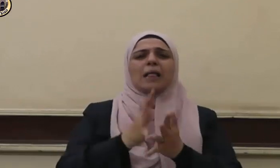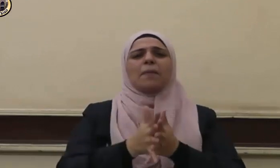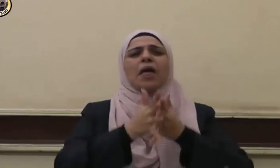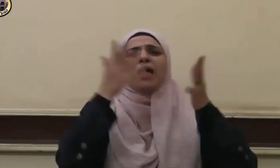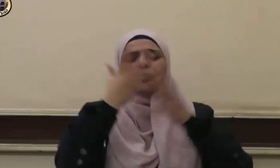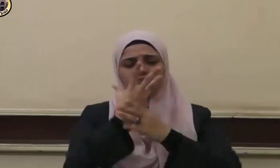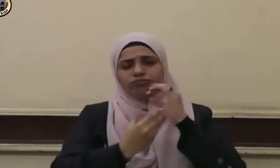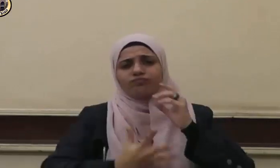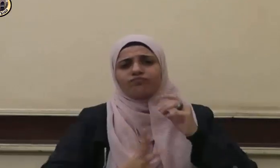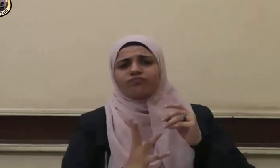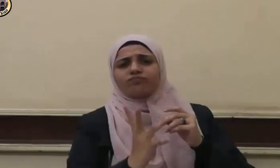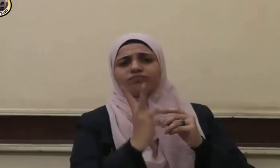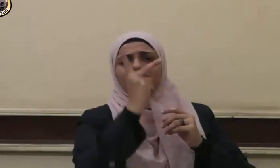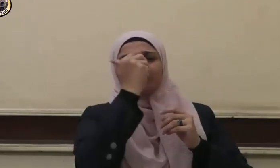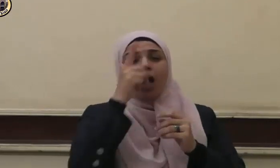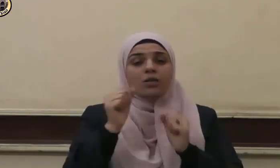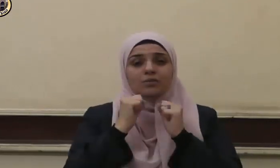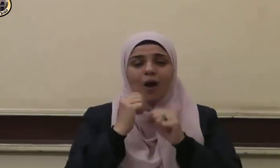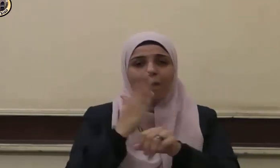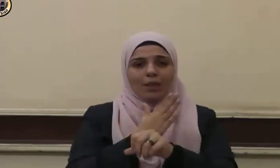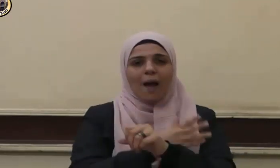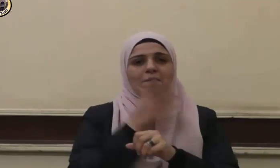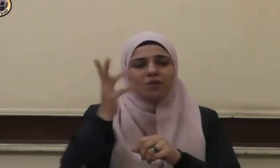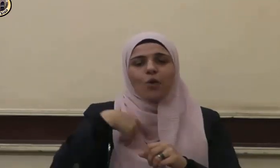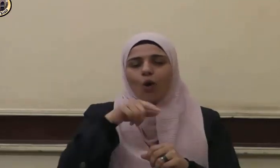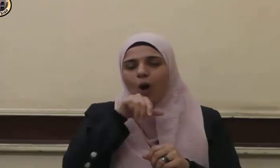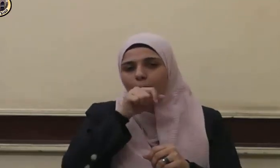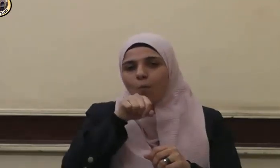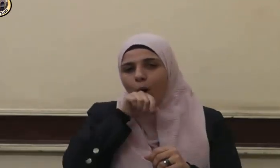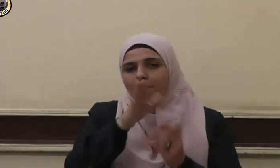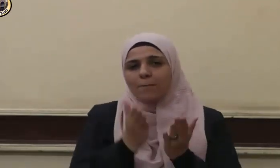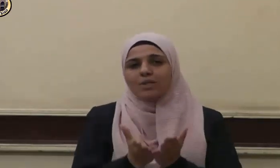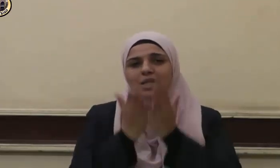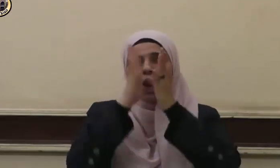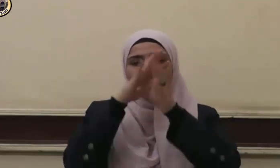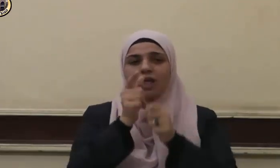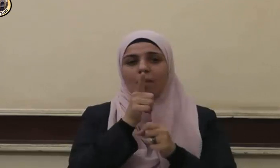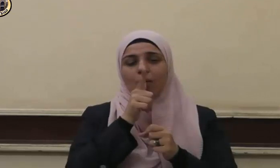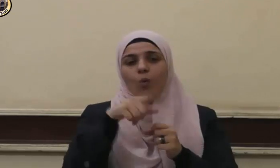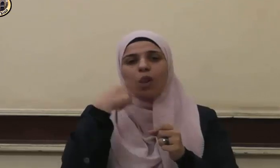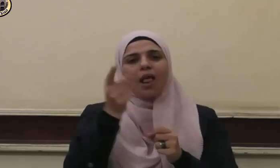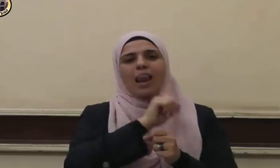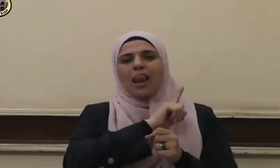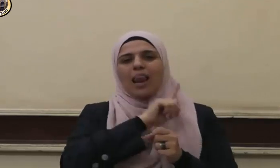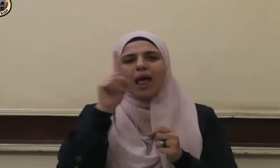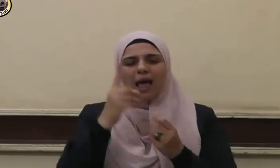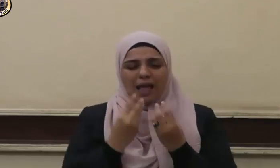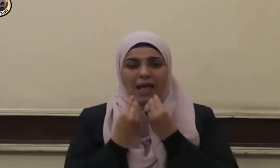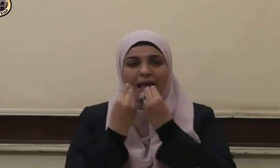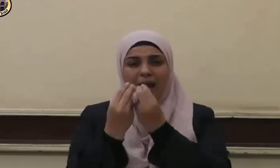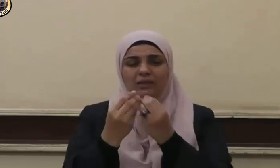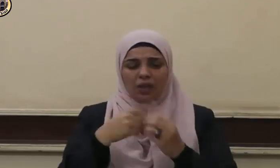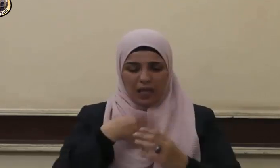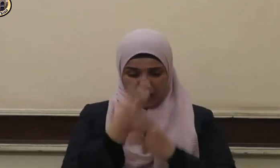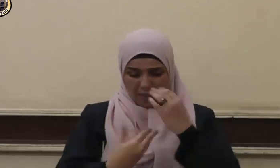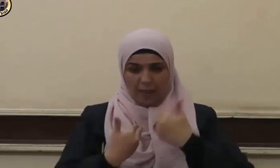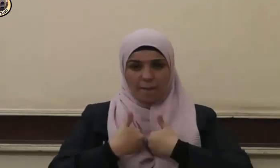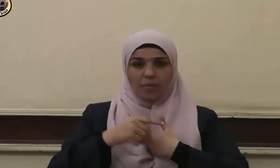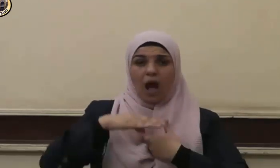جميلهما يقول نبينا صلى الله عليه وسلم لا يجزي ولد والدا